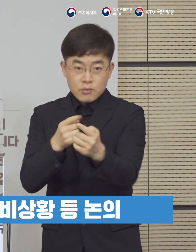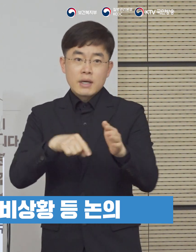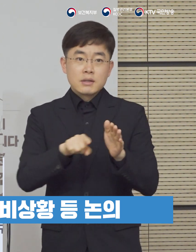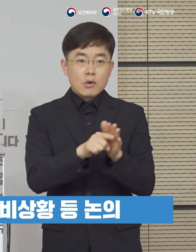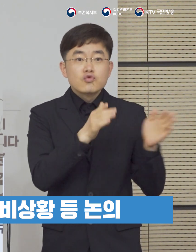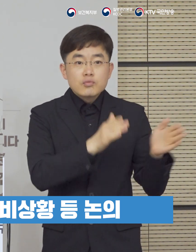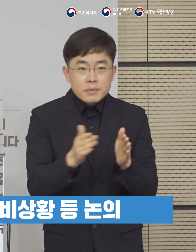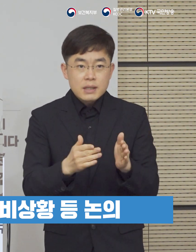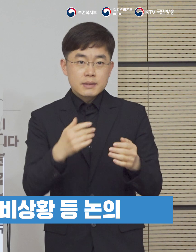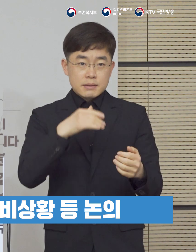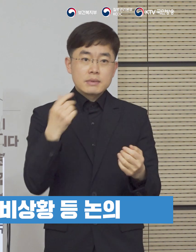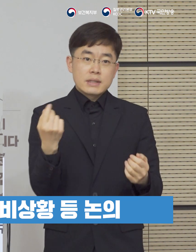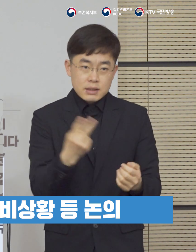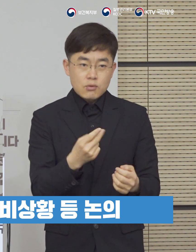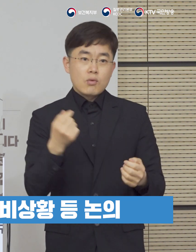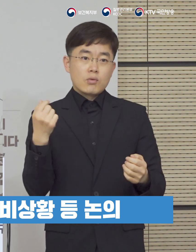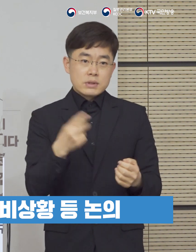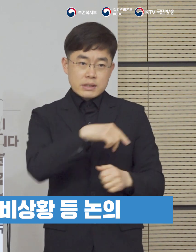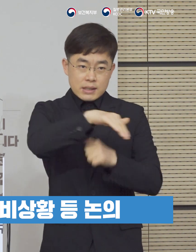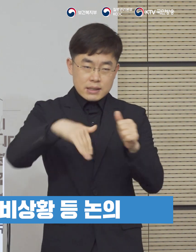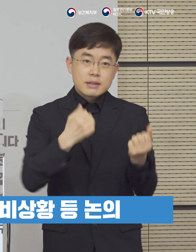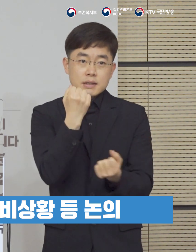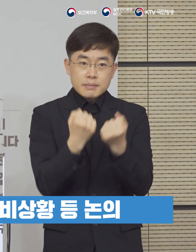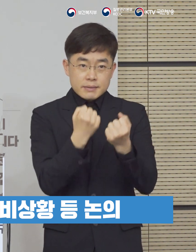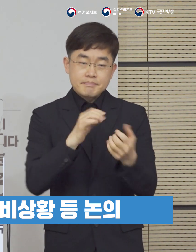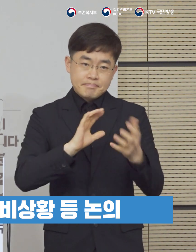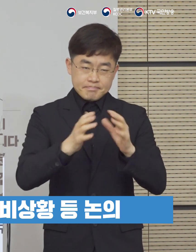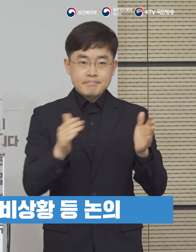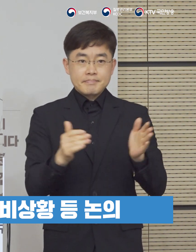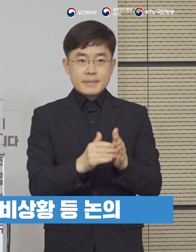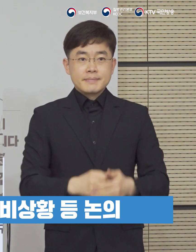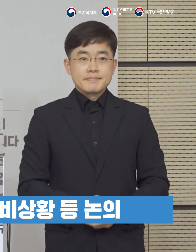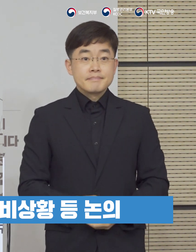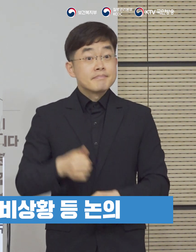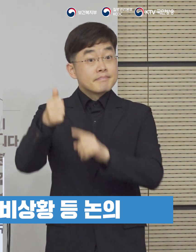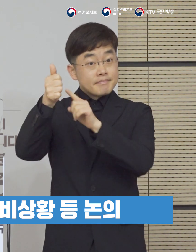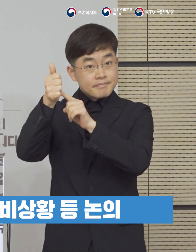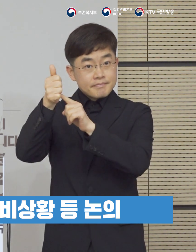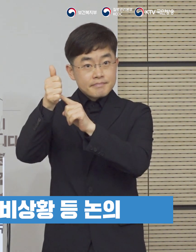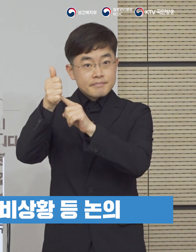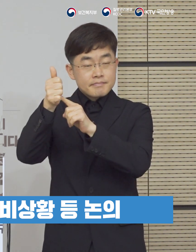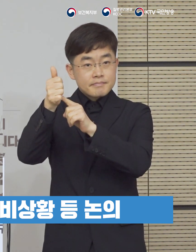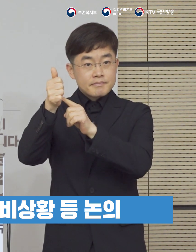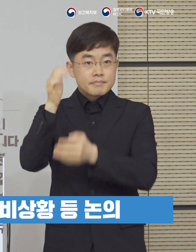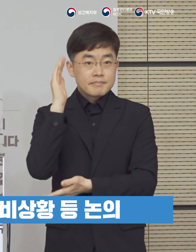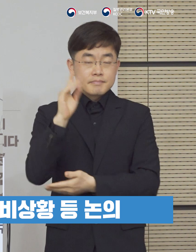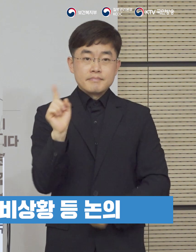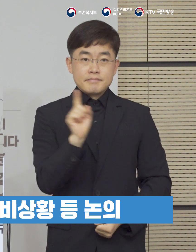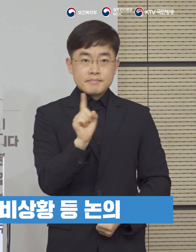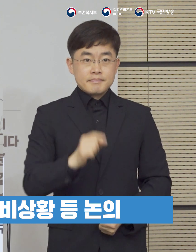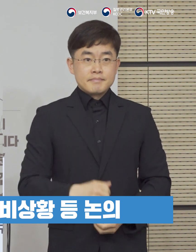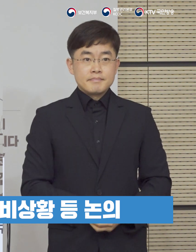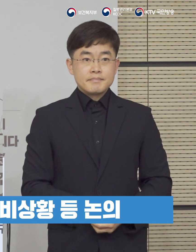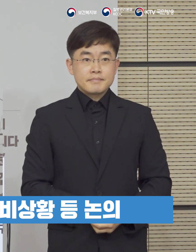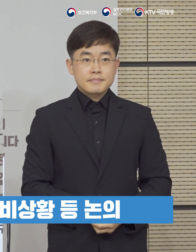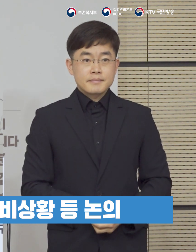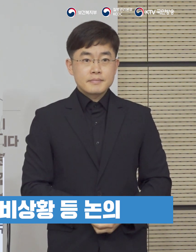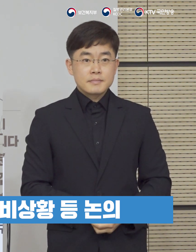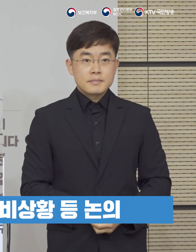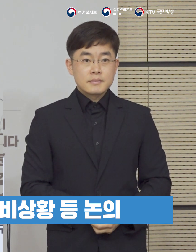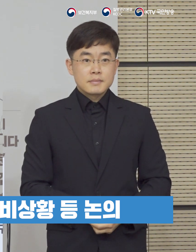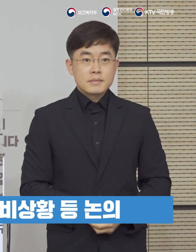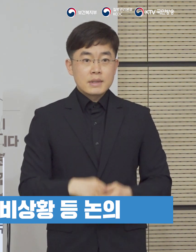준비 상황과 계획 등을 논의하였습니다. 정세균 국무총리께서는 이번 주가